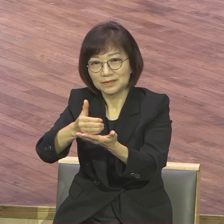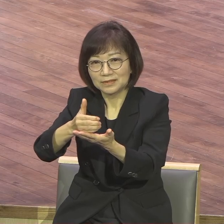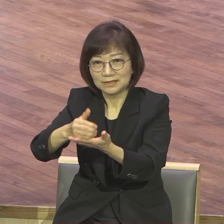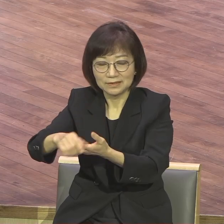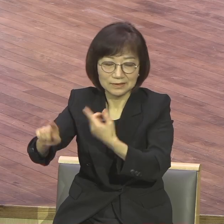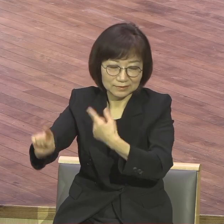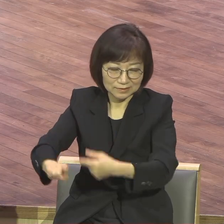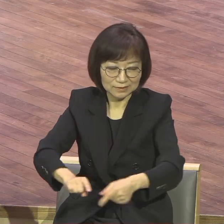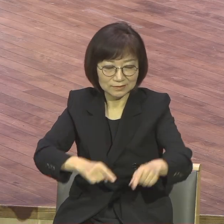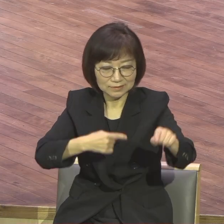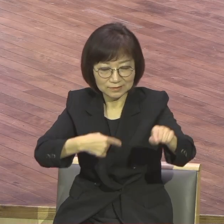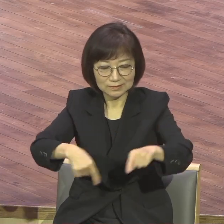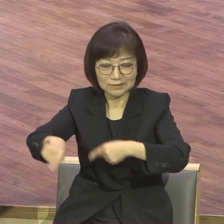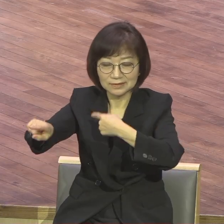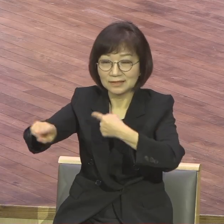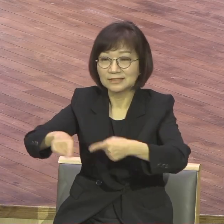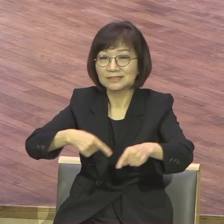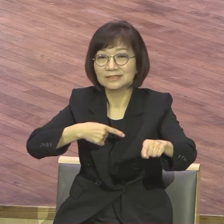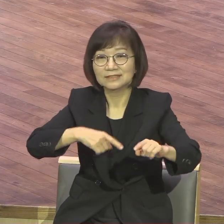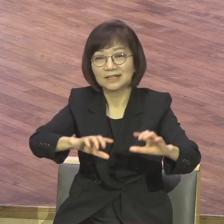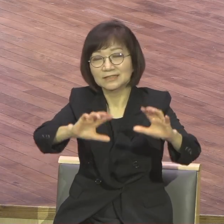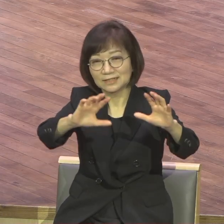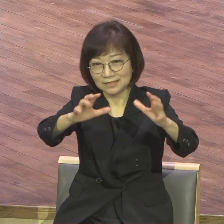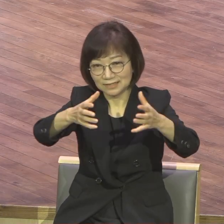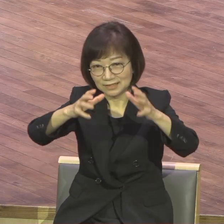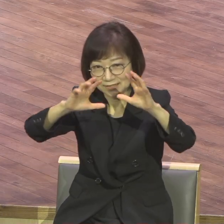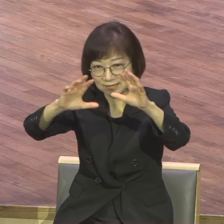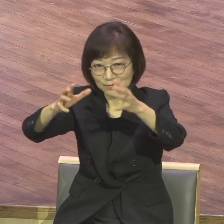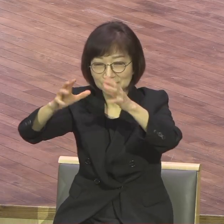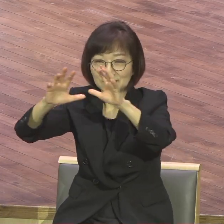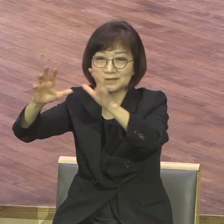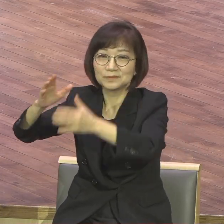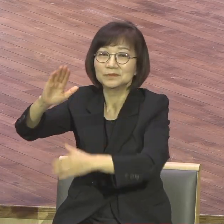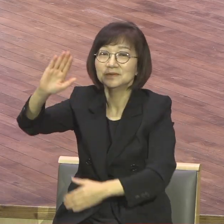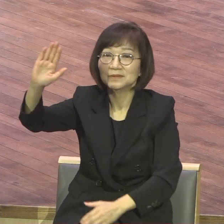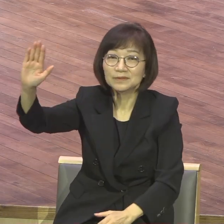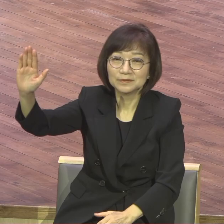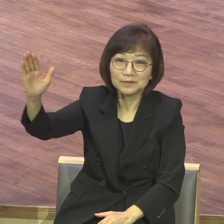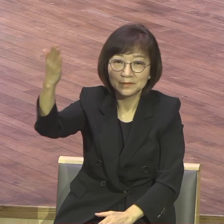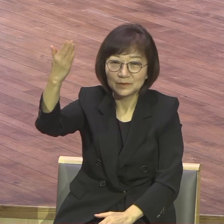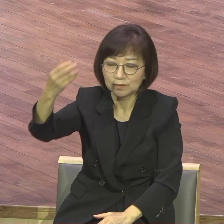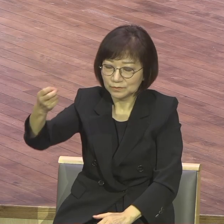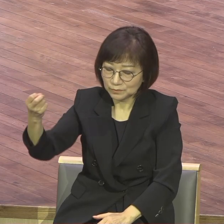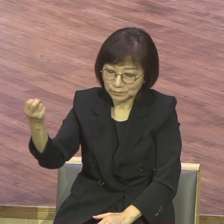마시리 신가 할렐루야 전문의 주가